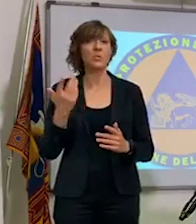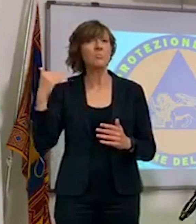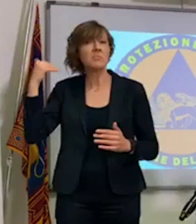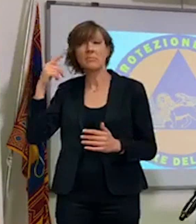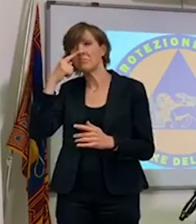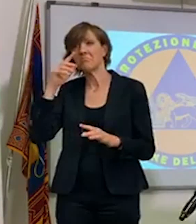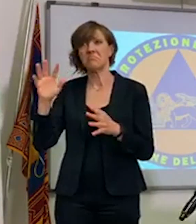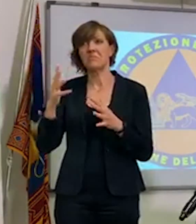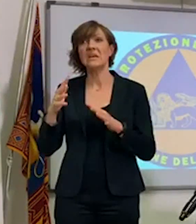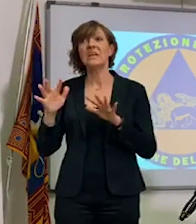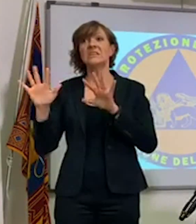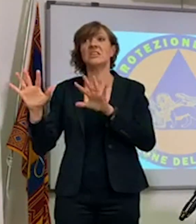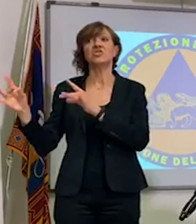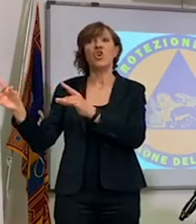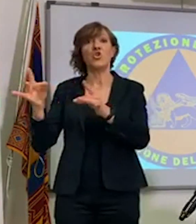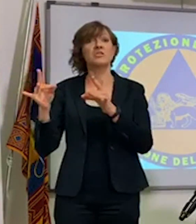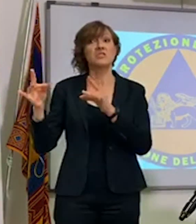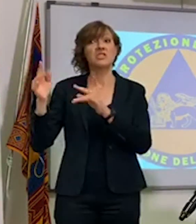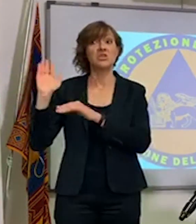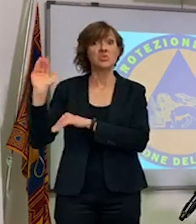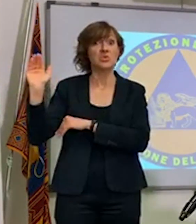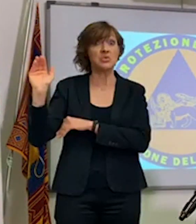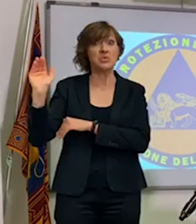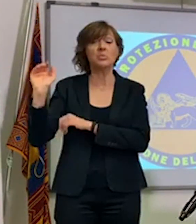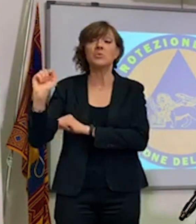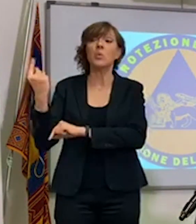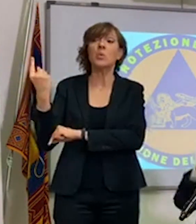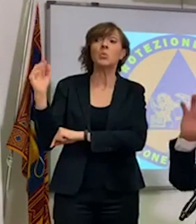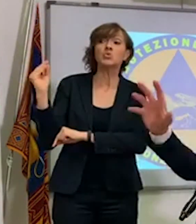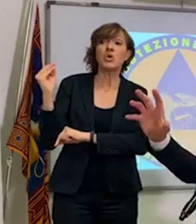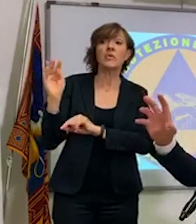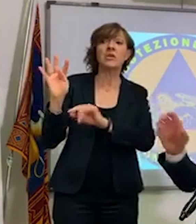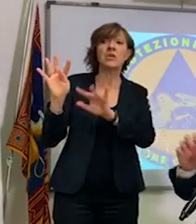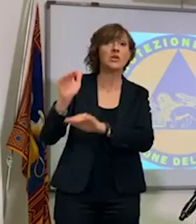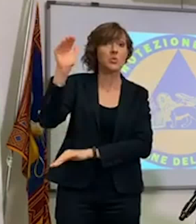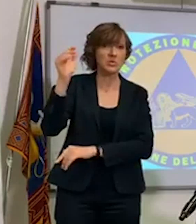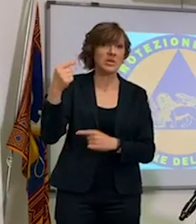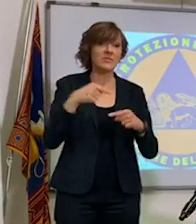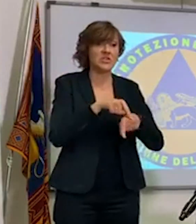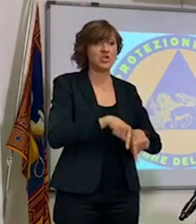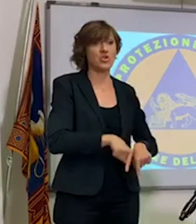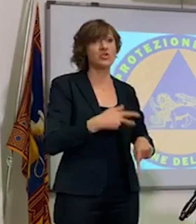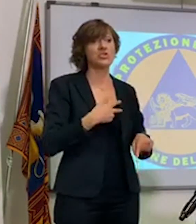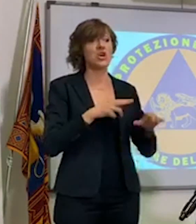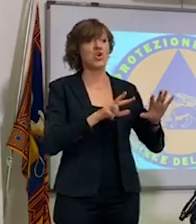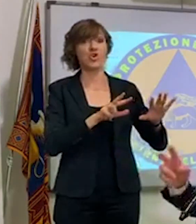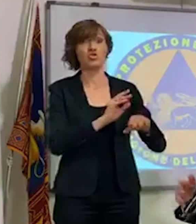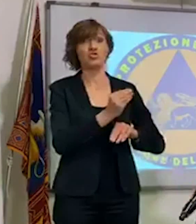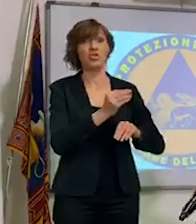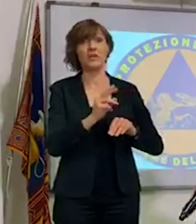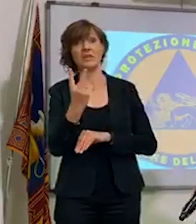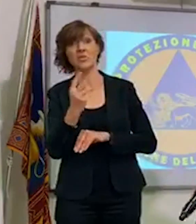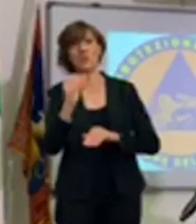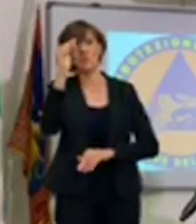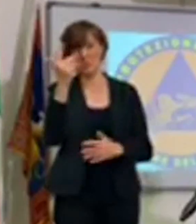so, fatto dieci contagiati giornalieri, avevamo un giovane e nove adulti. Oggi abbiamo otto giovani e due